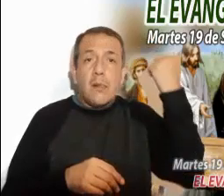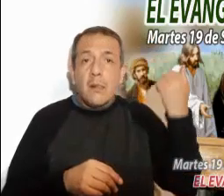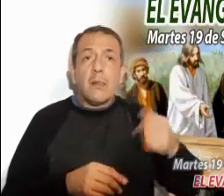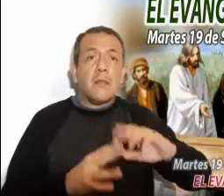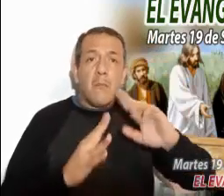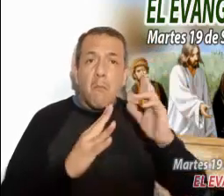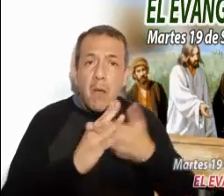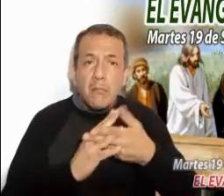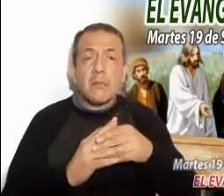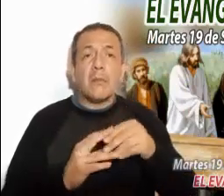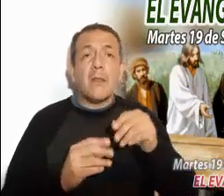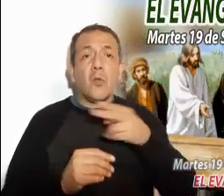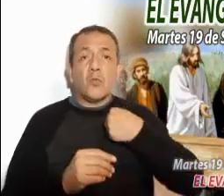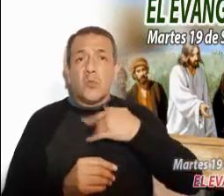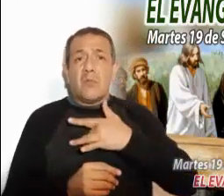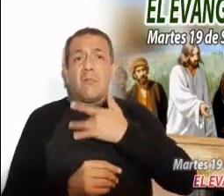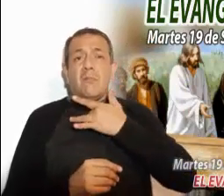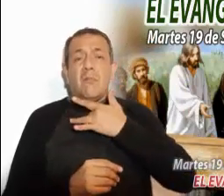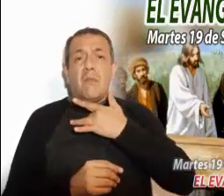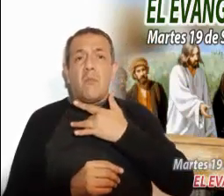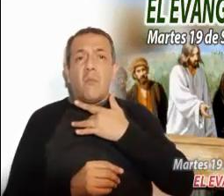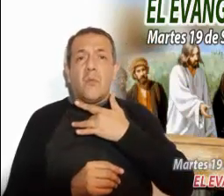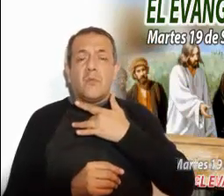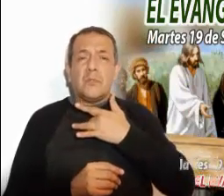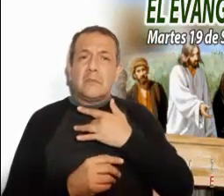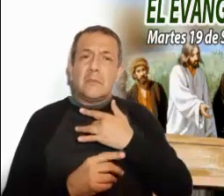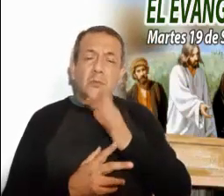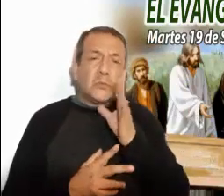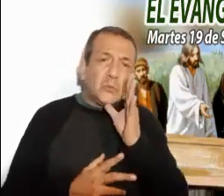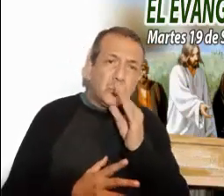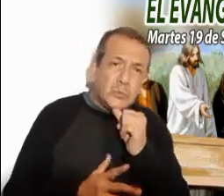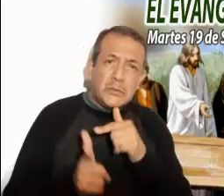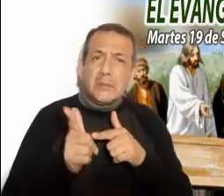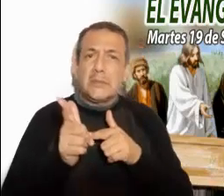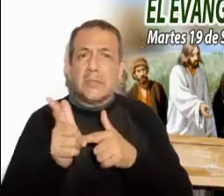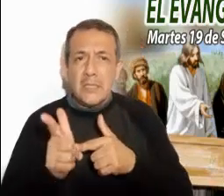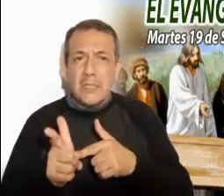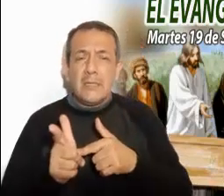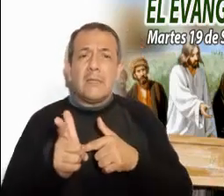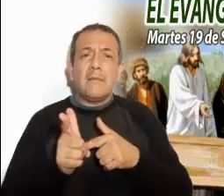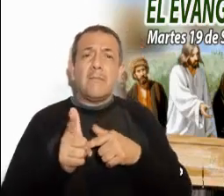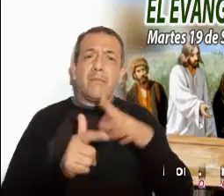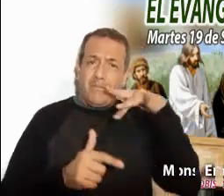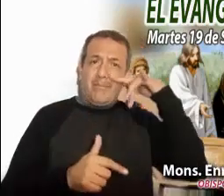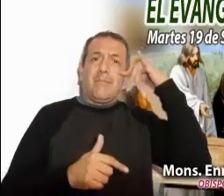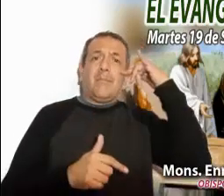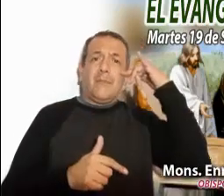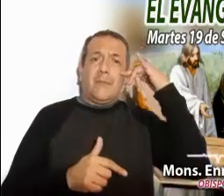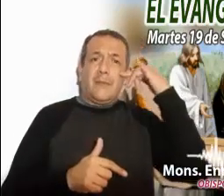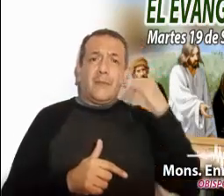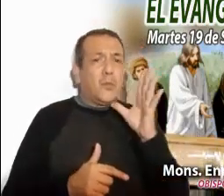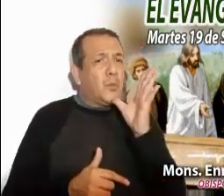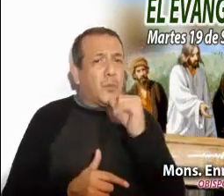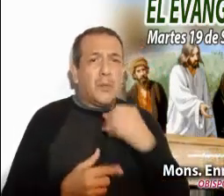sentimiento de impotencia y de indignación que nos aturde y nos deja sin fuerzas para continuar viviendo.